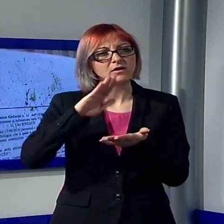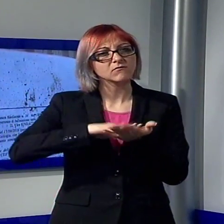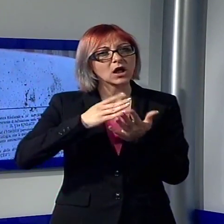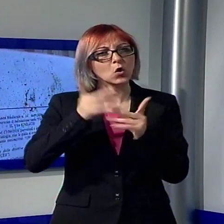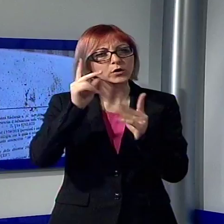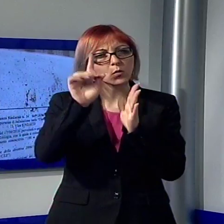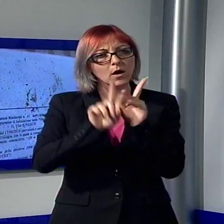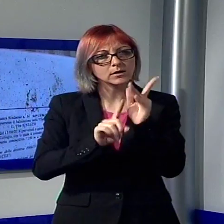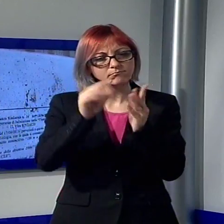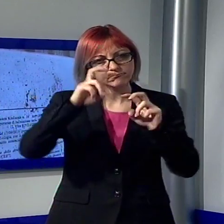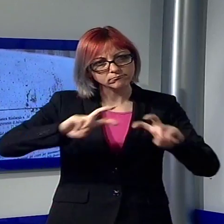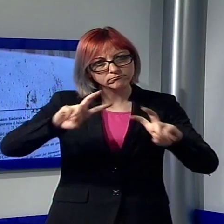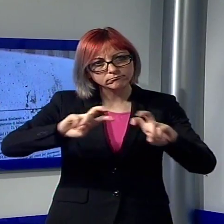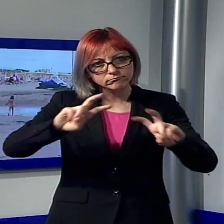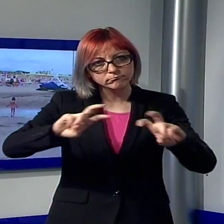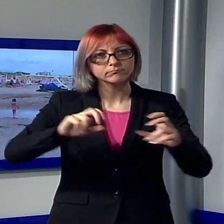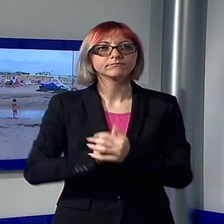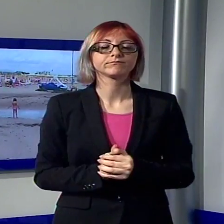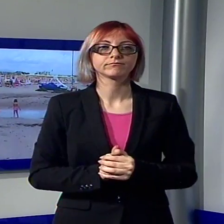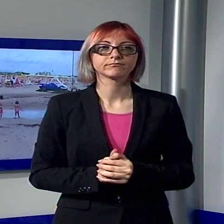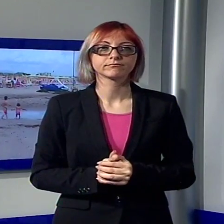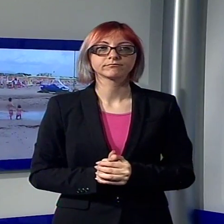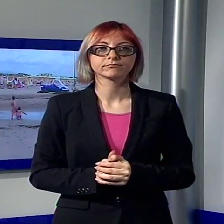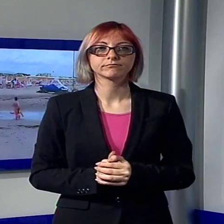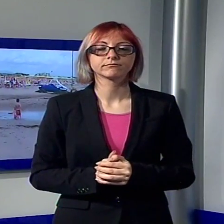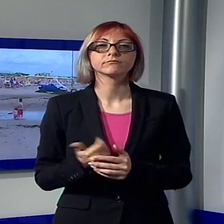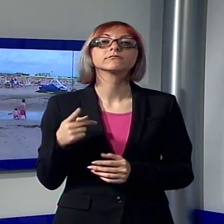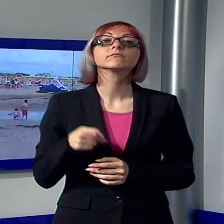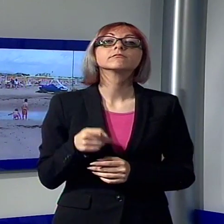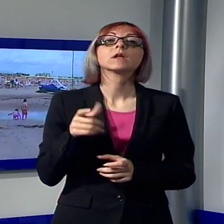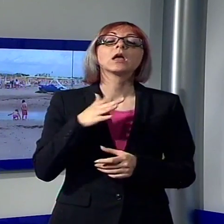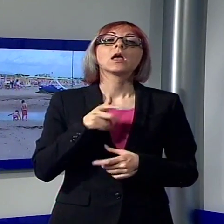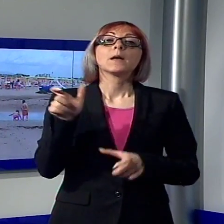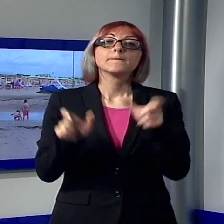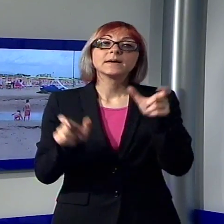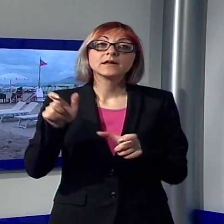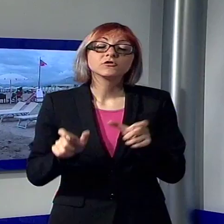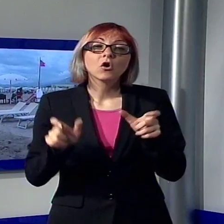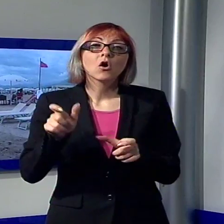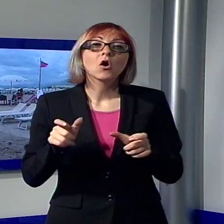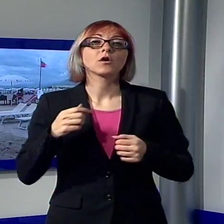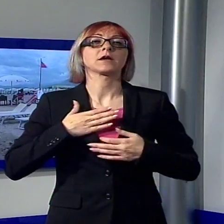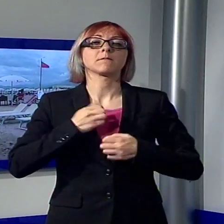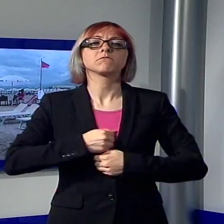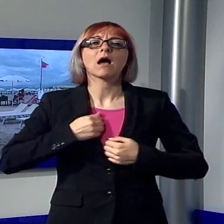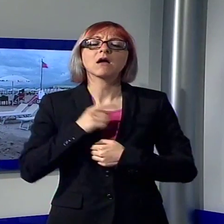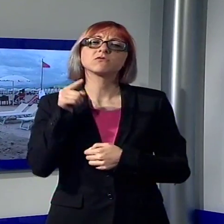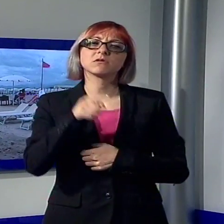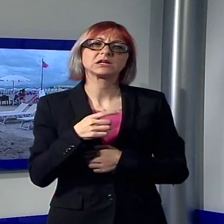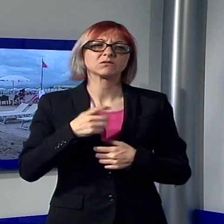di maggio a oggi. Tra i balneari di quei 100 metri di spiaggia a nord della foce c'è rabbia e sfiducia. Nessuno vuole parlare davanti alle